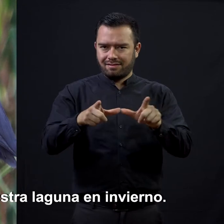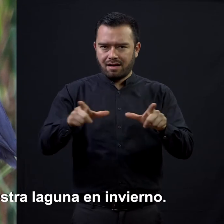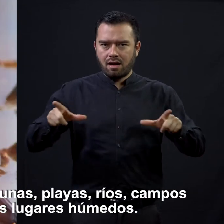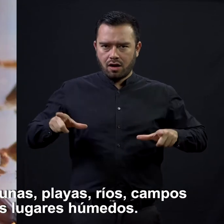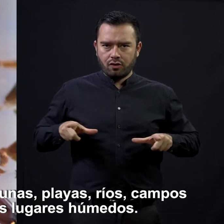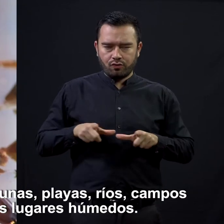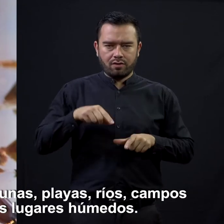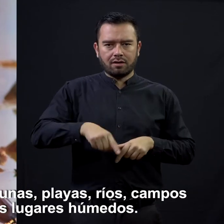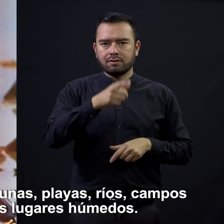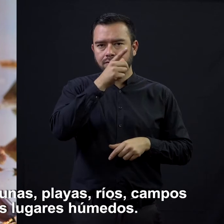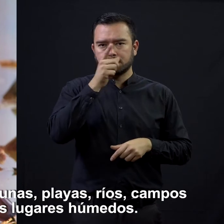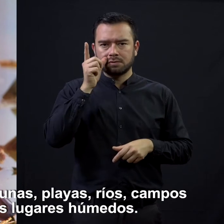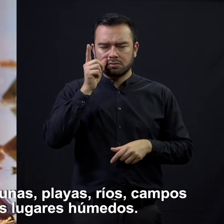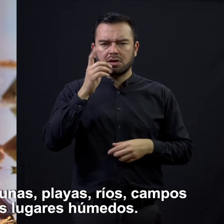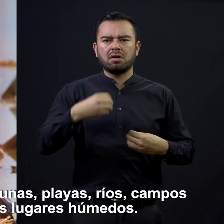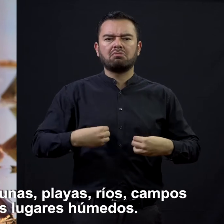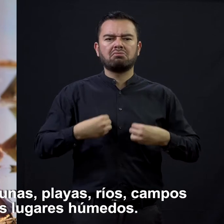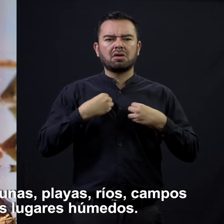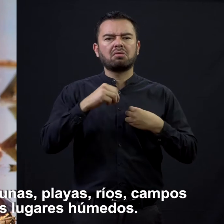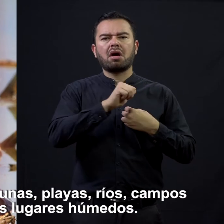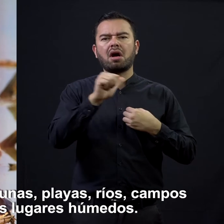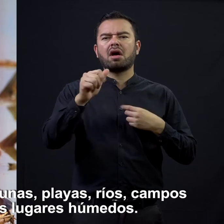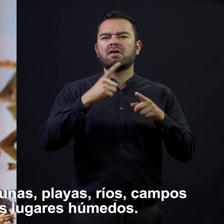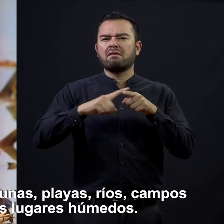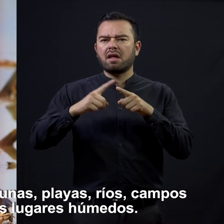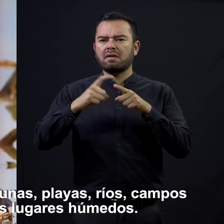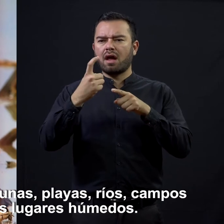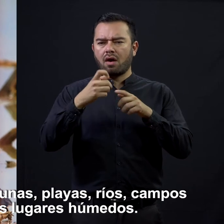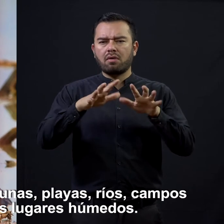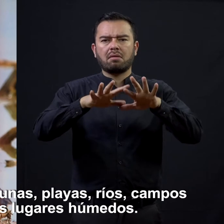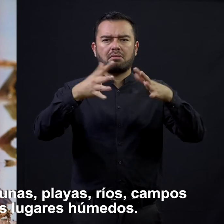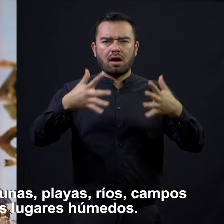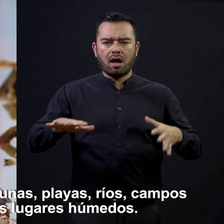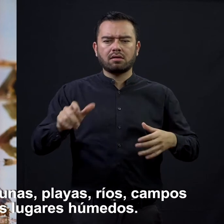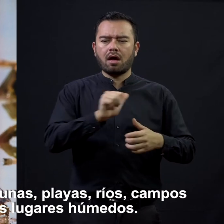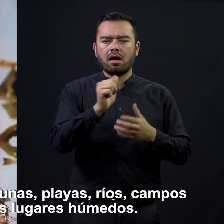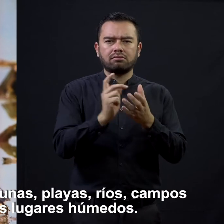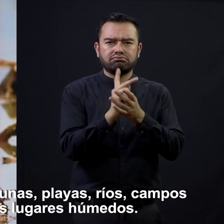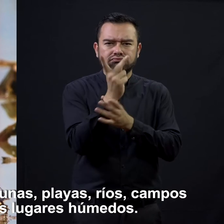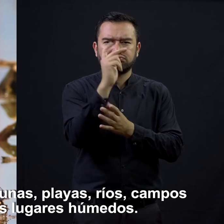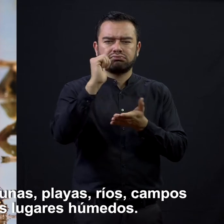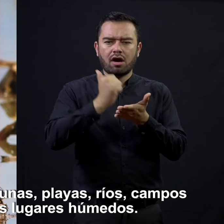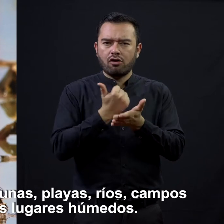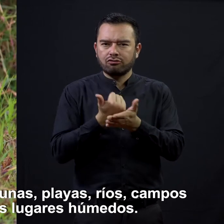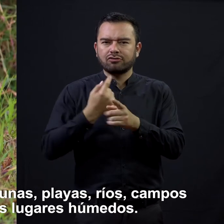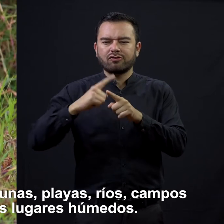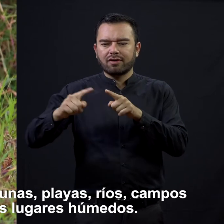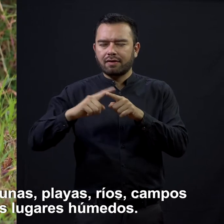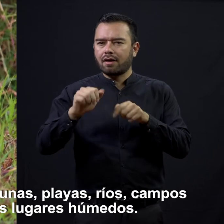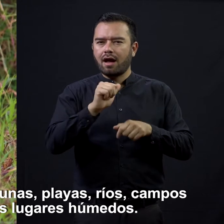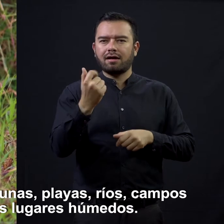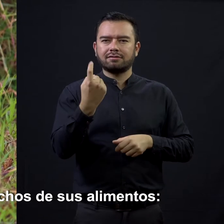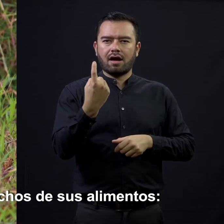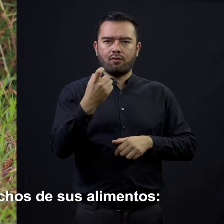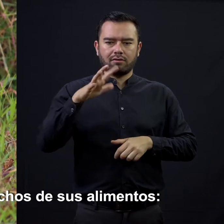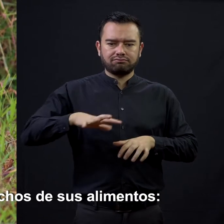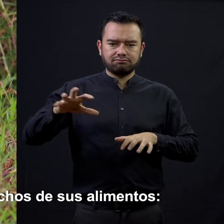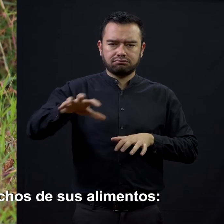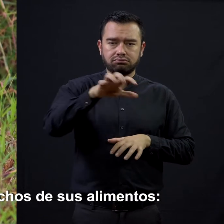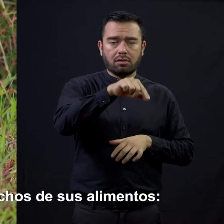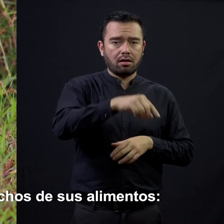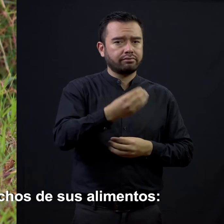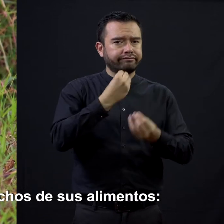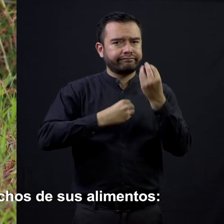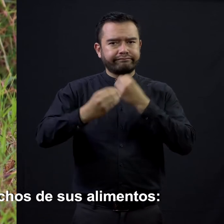invierno. Vive en pantanos, lagunas, playas, ríos, campos de arroz y otros lugares húmedos. Ahí